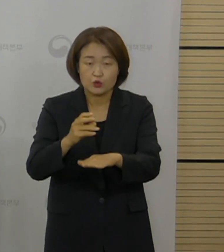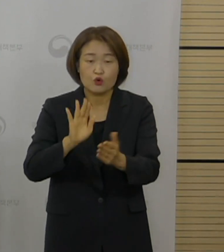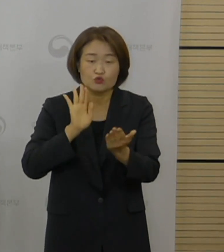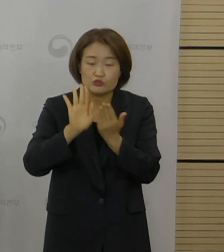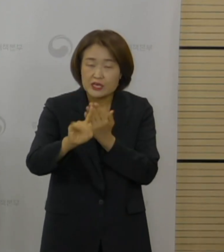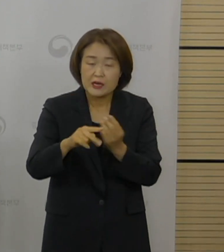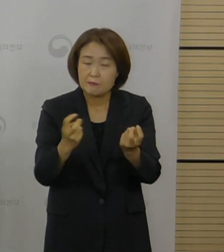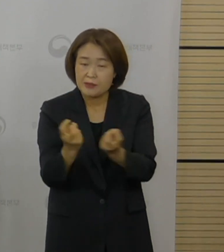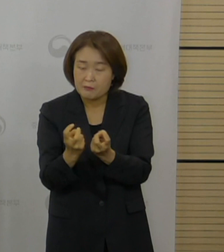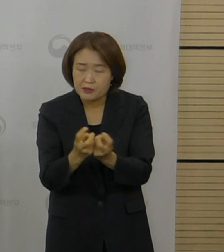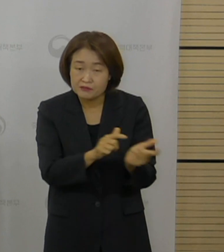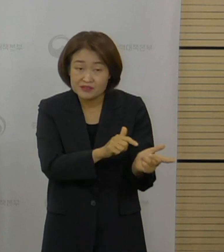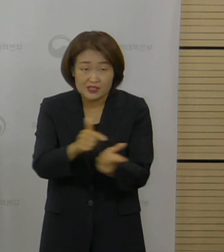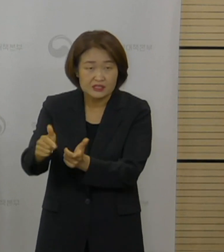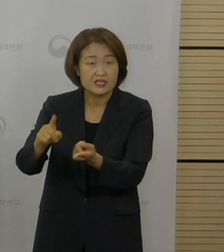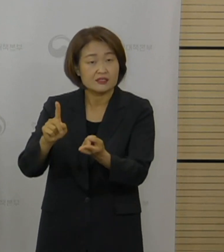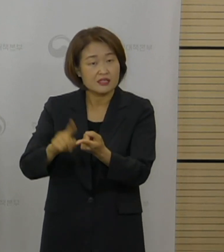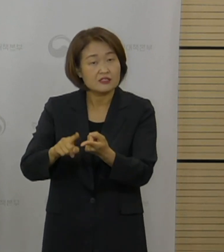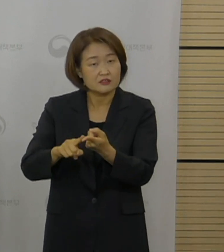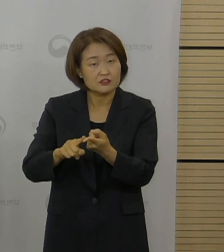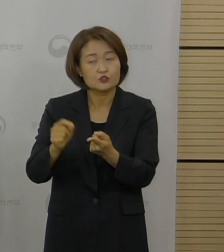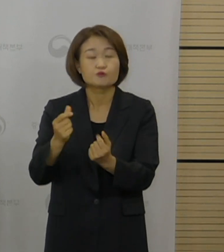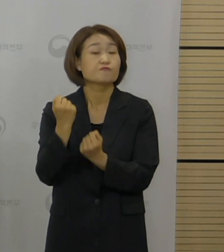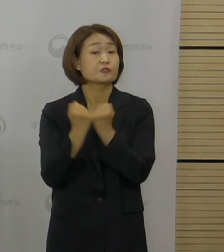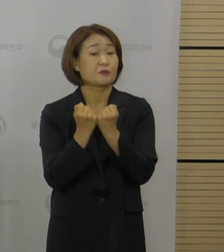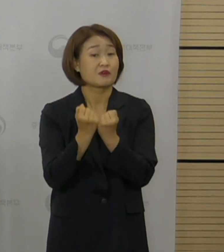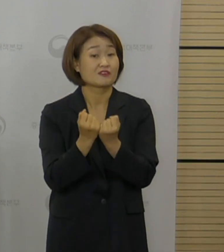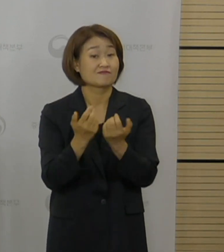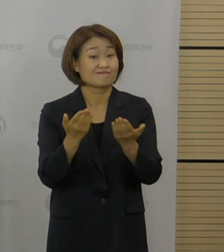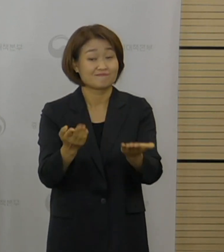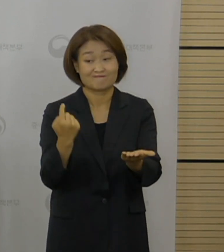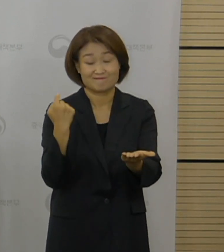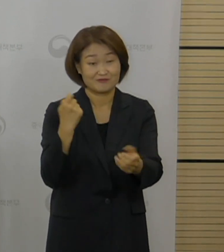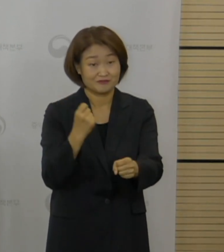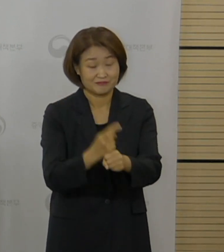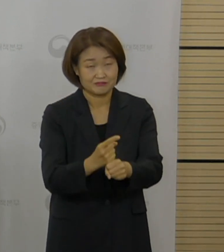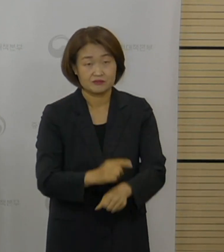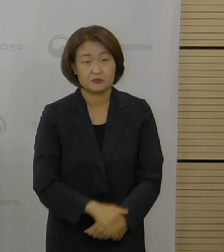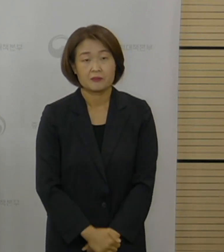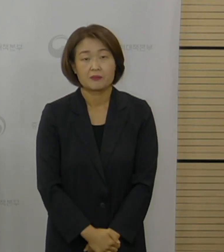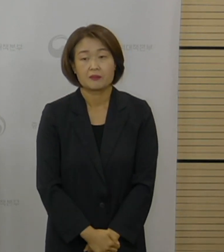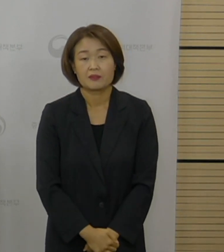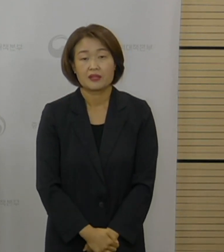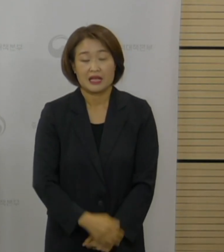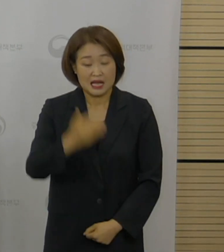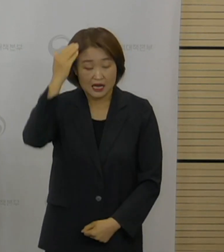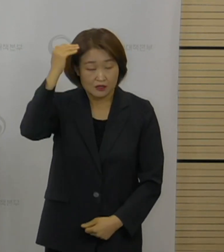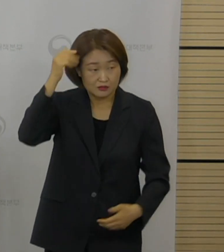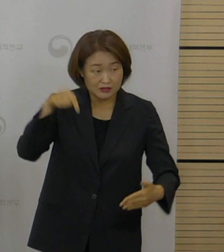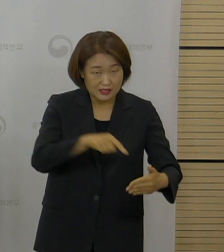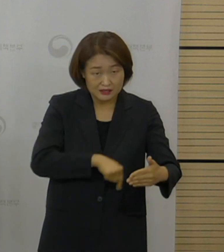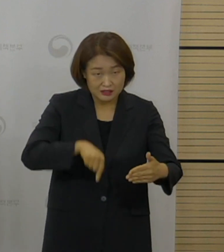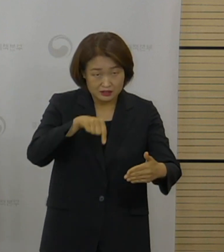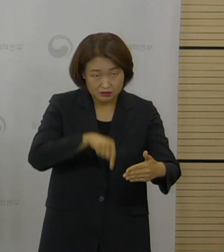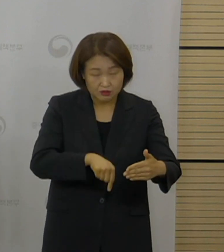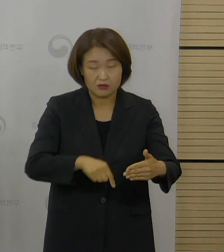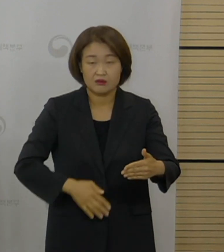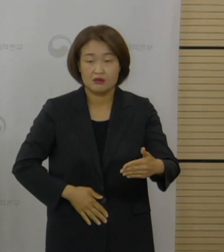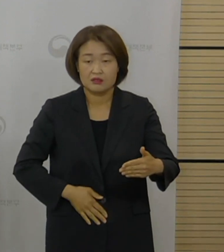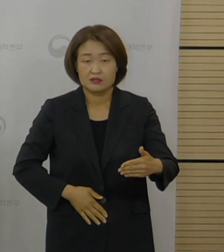큰 아웃라인에 대해서는 설명드린 걸로 알고 있습니다. 아직 국내에서는 외국